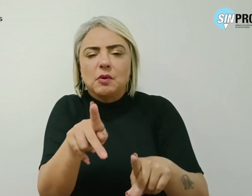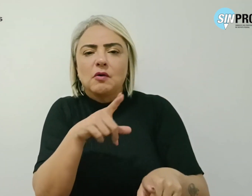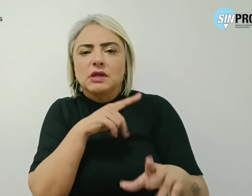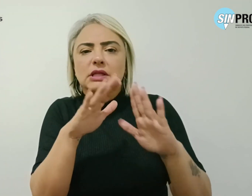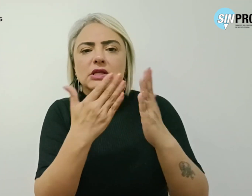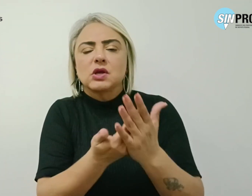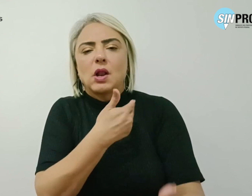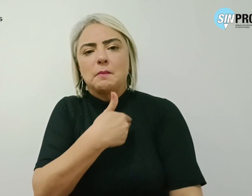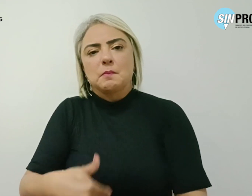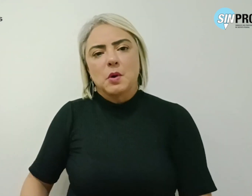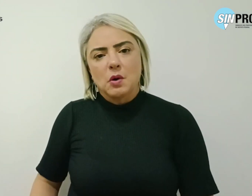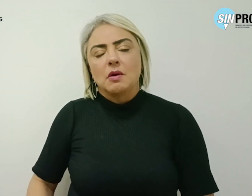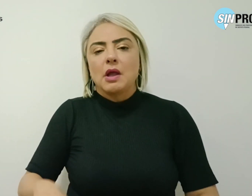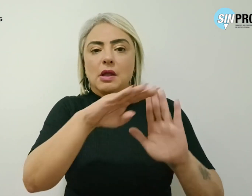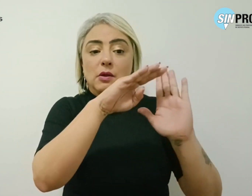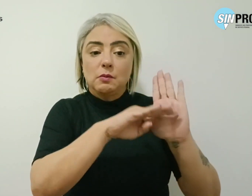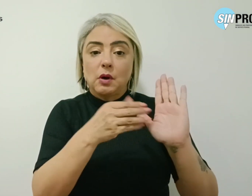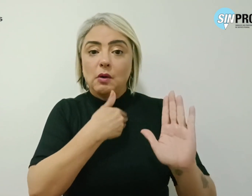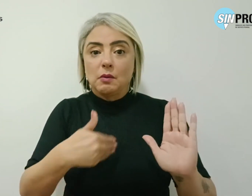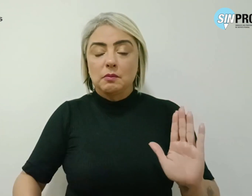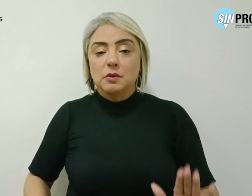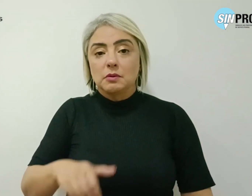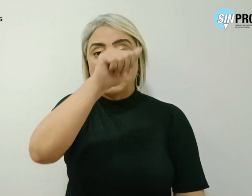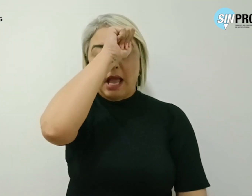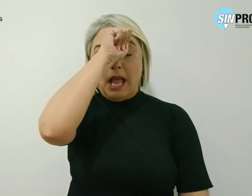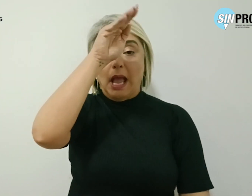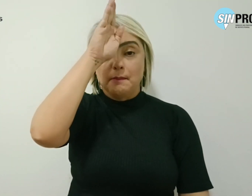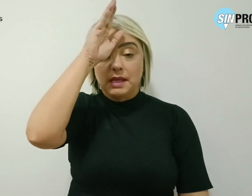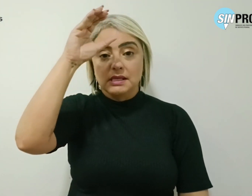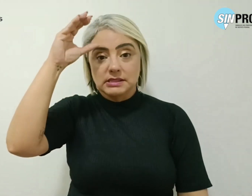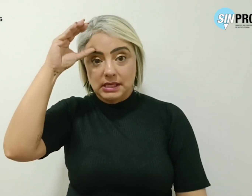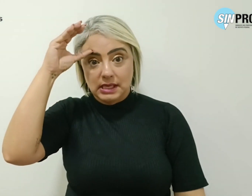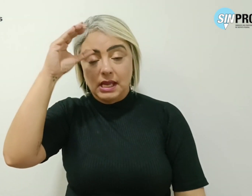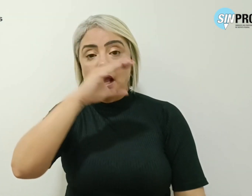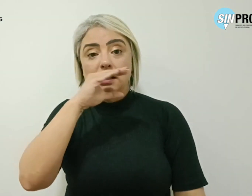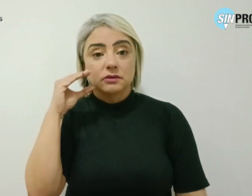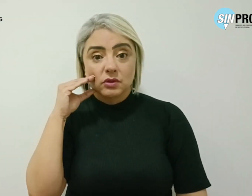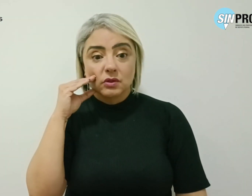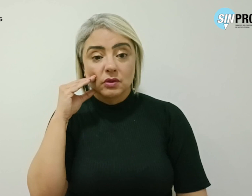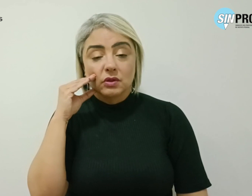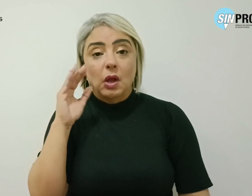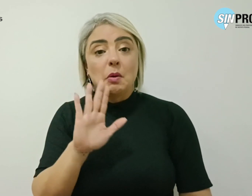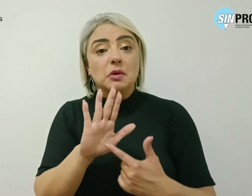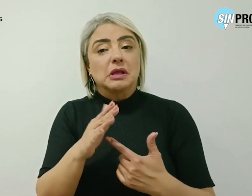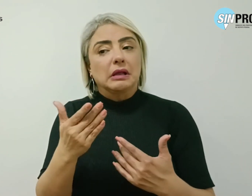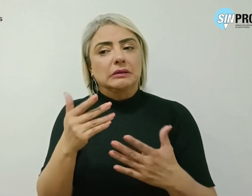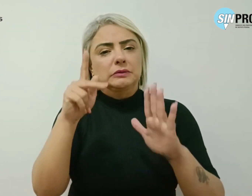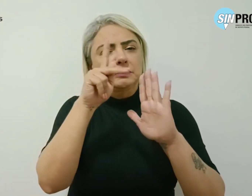pública e um programa público de alfabetização de adultos, denotando haver um projeto de